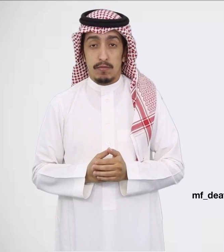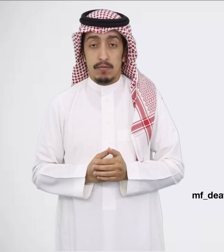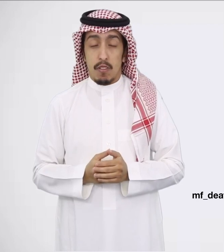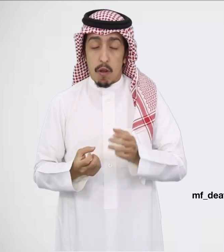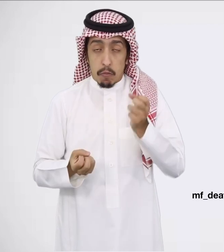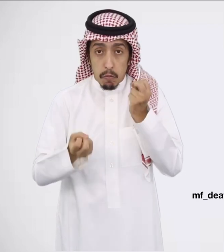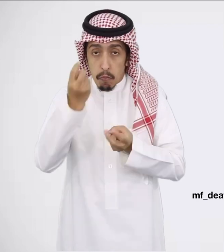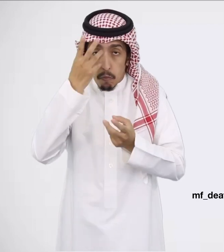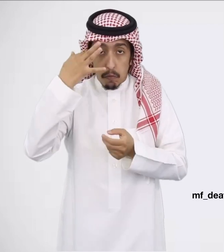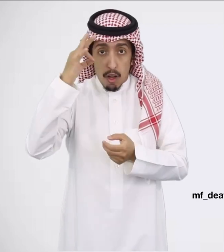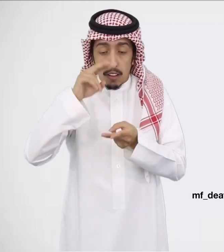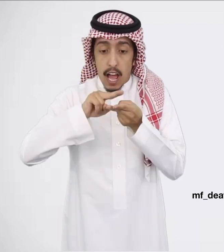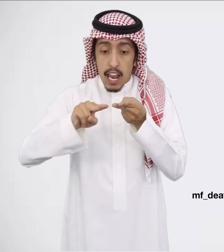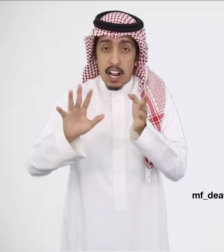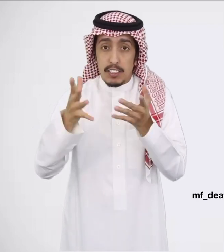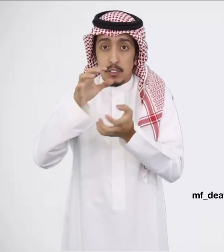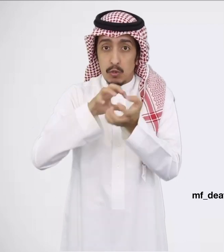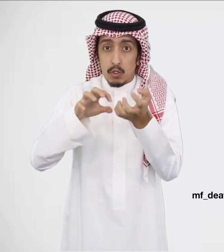مهارة حل المشكلات